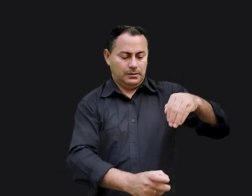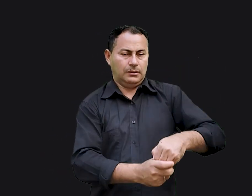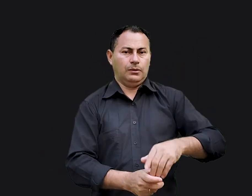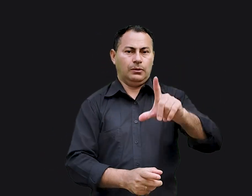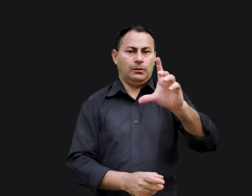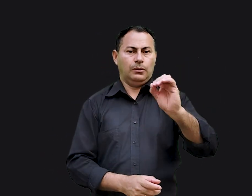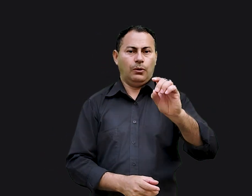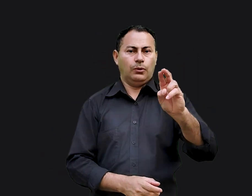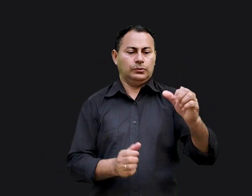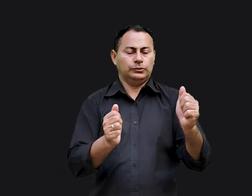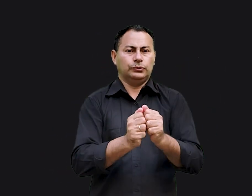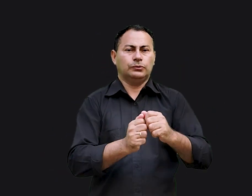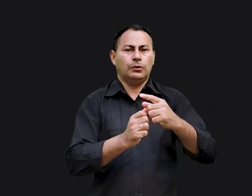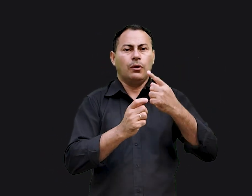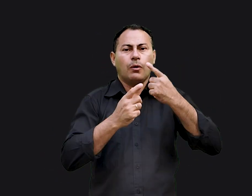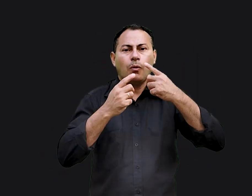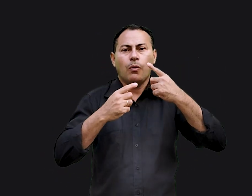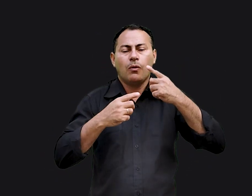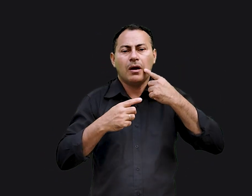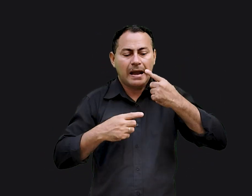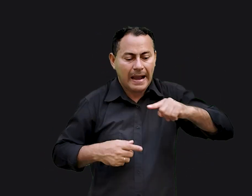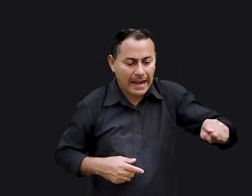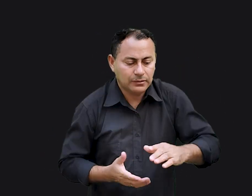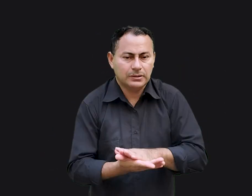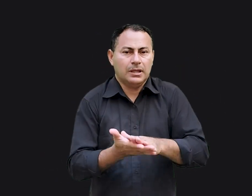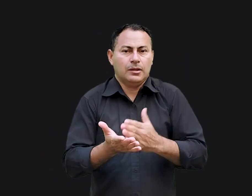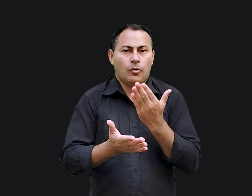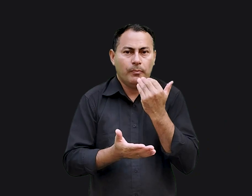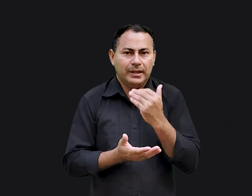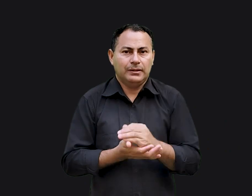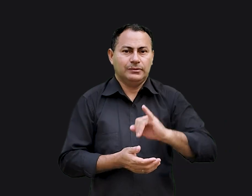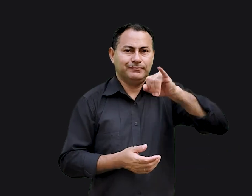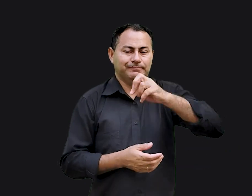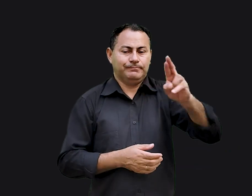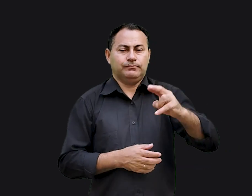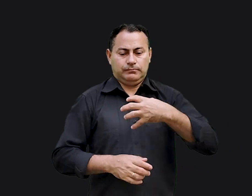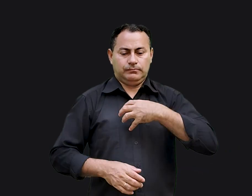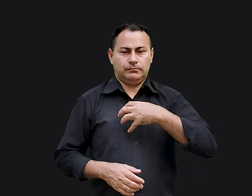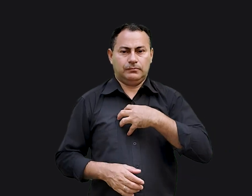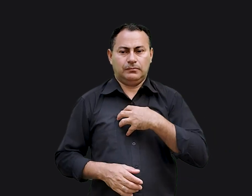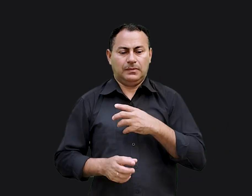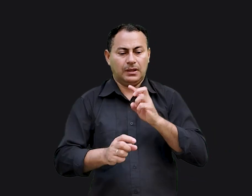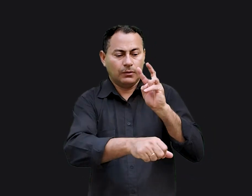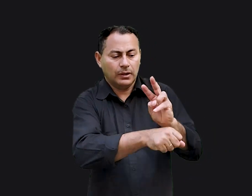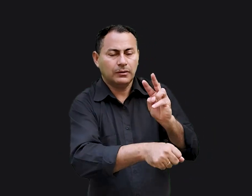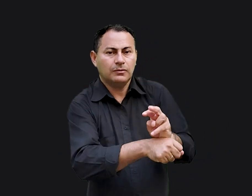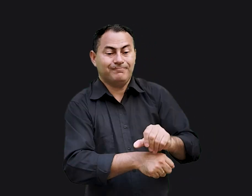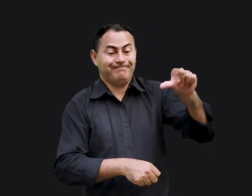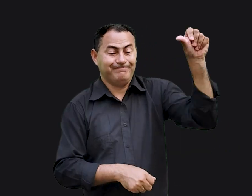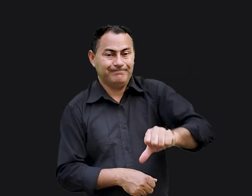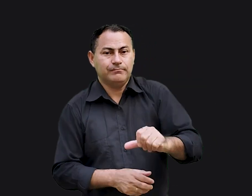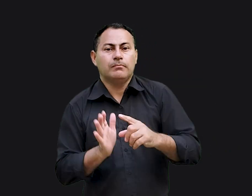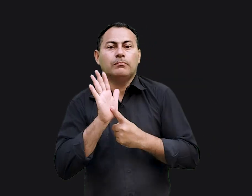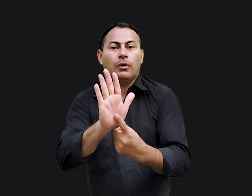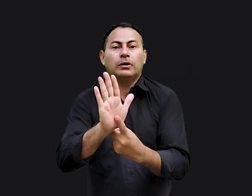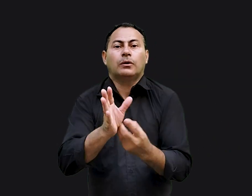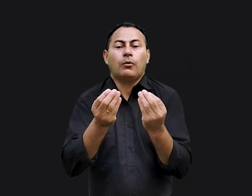ficasse atolado no lodo junto com ratos e sem comida. O modo como o trataram foi cruel e